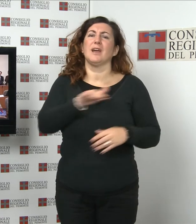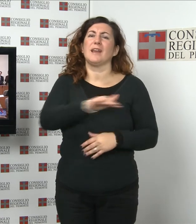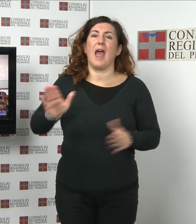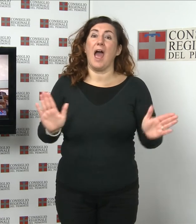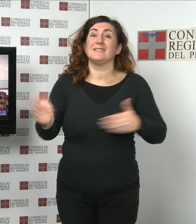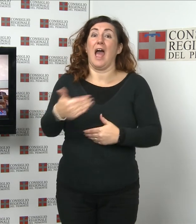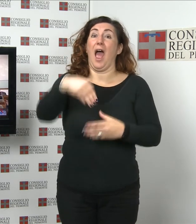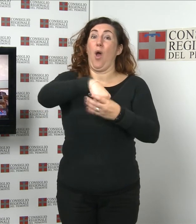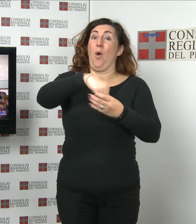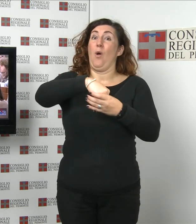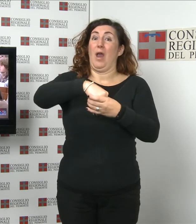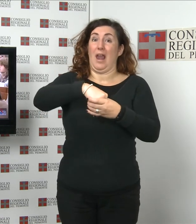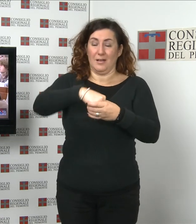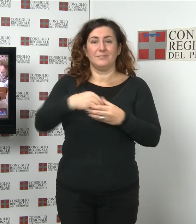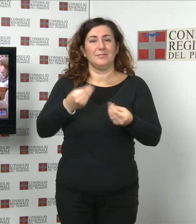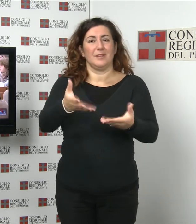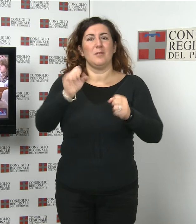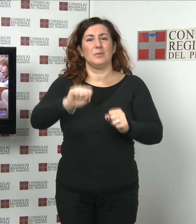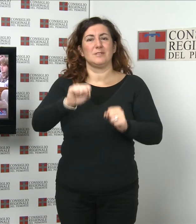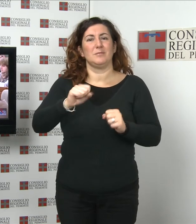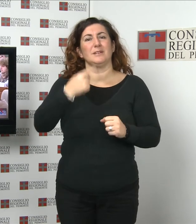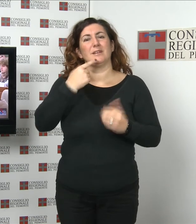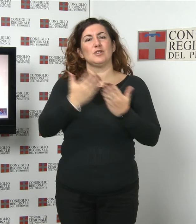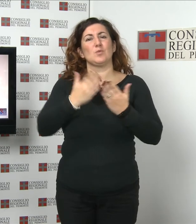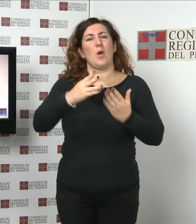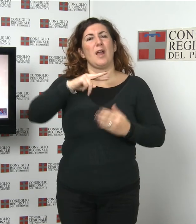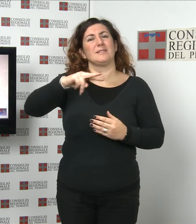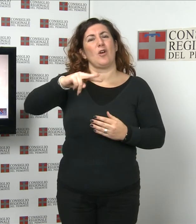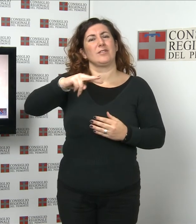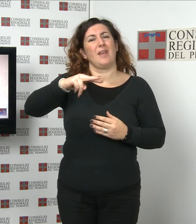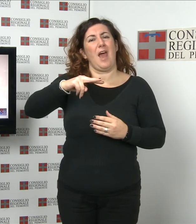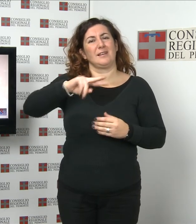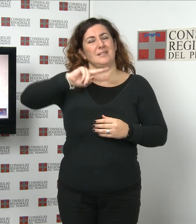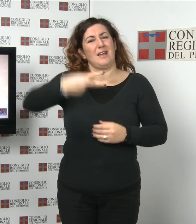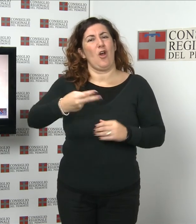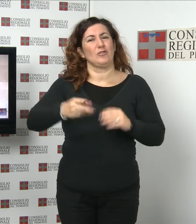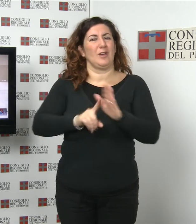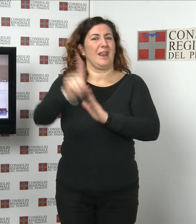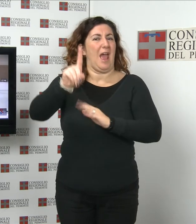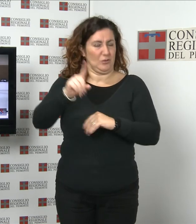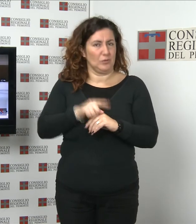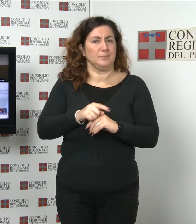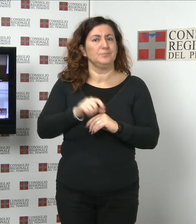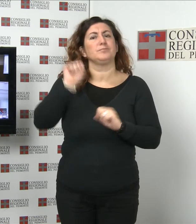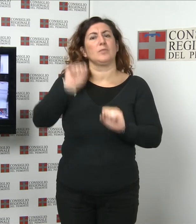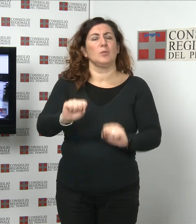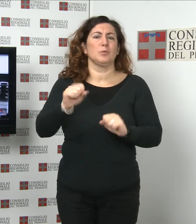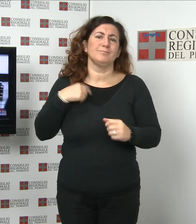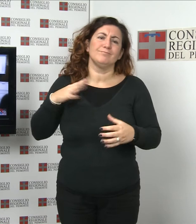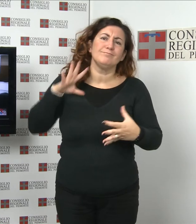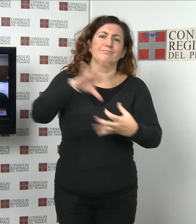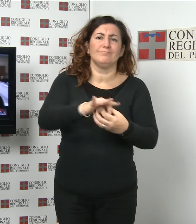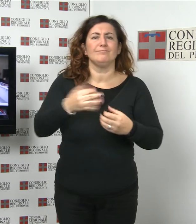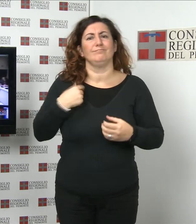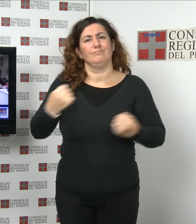che permette ai giovani delle scuole secondarie di secondo grado di conoscere i processi decisionali che portano alla promulgazione delle leggi regionali.